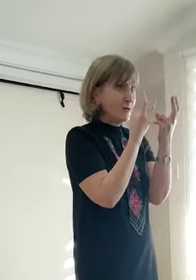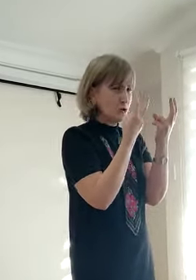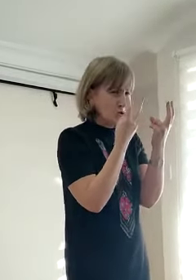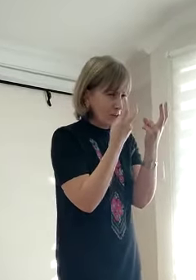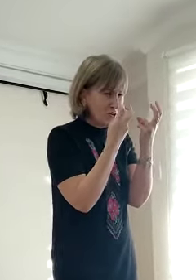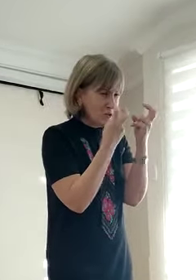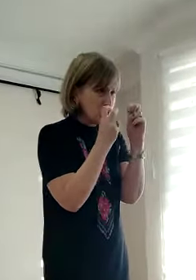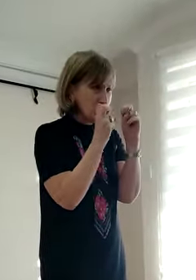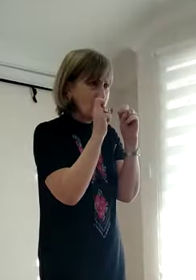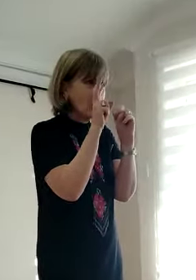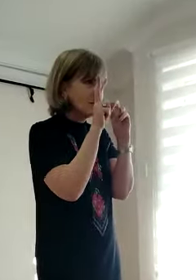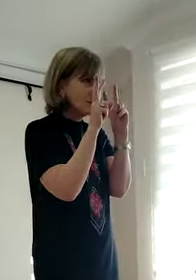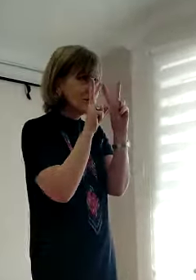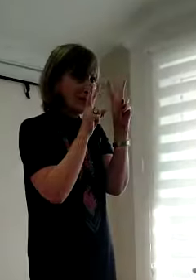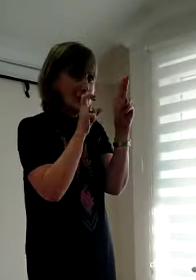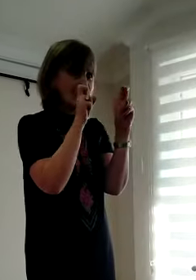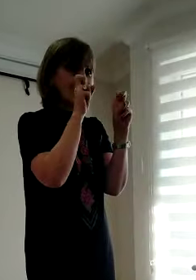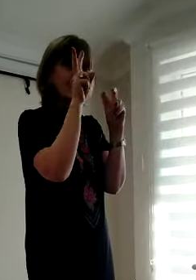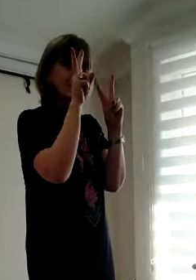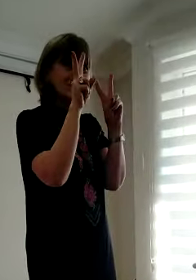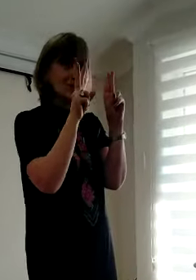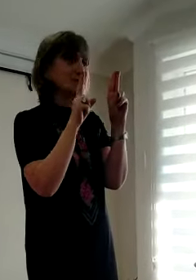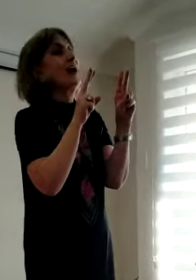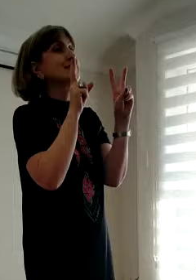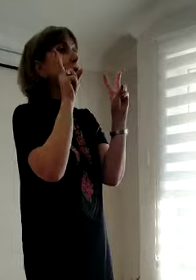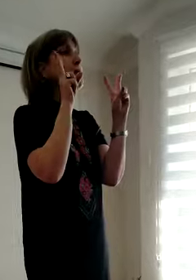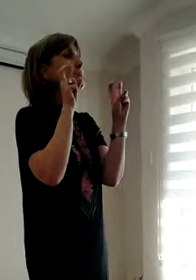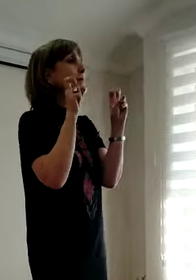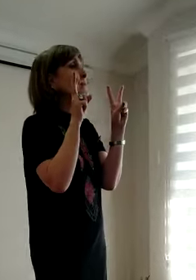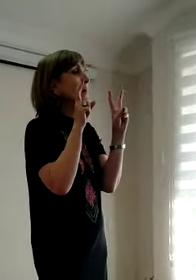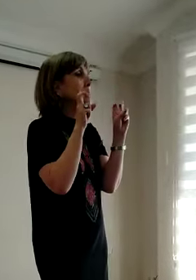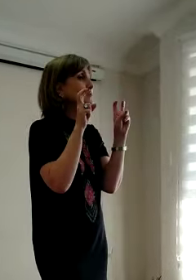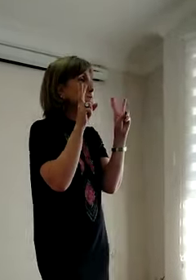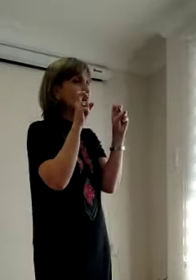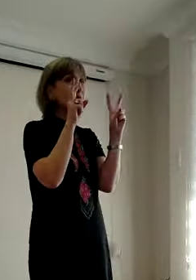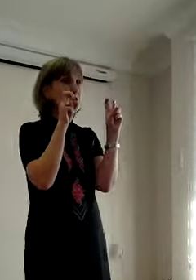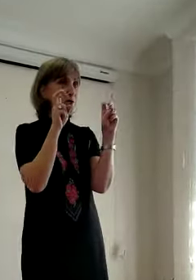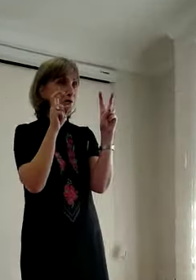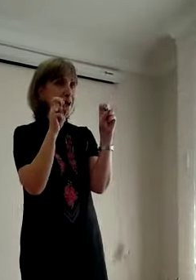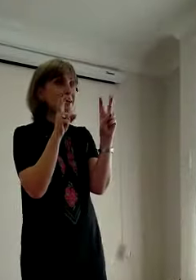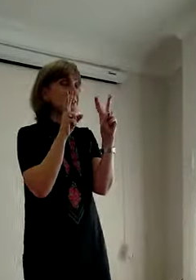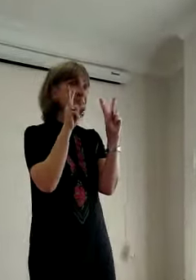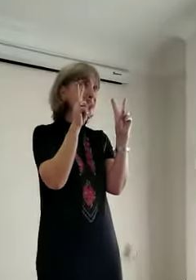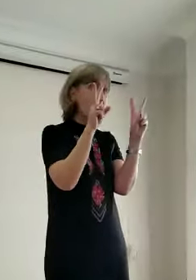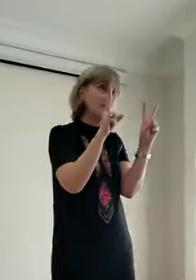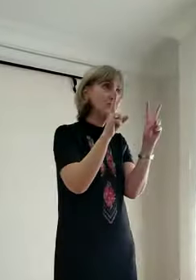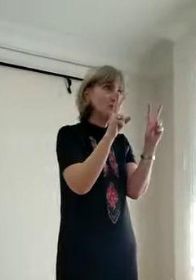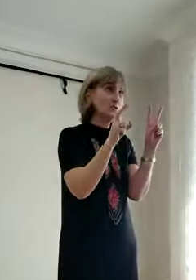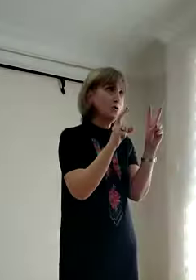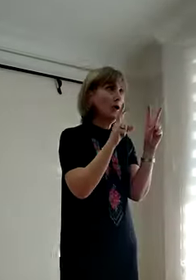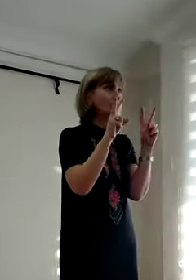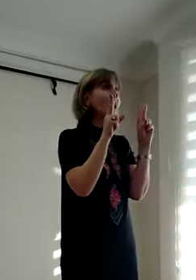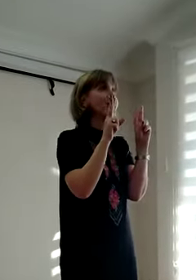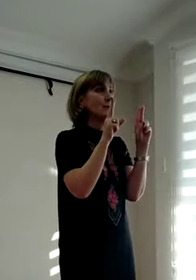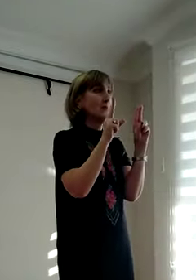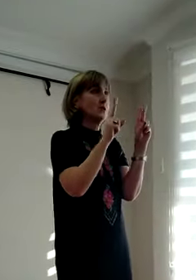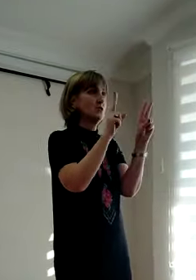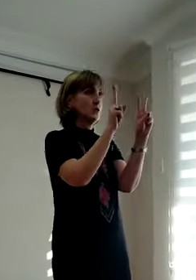çalışıyor. Nasıl yaptık? Hangisi yukarıda? Ama belli bir süreden sonra sizi takip ediyor. Aynı yapmaya çalışıyor.